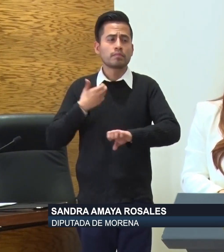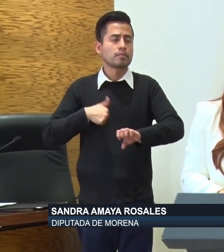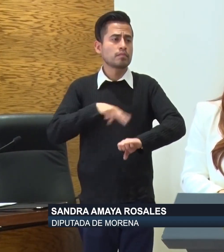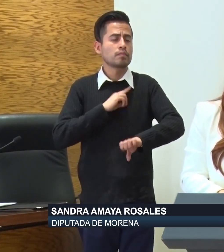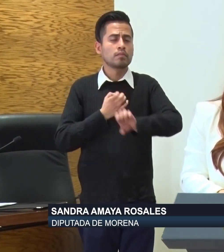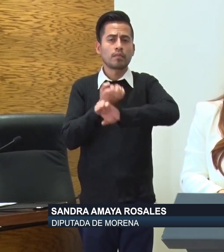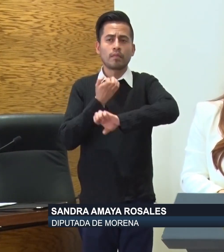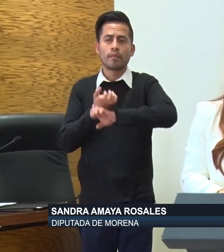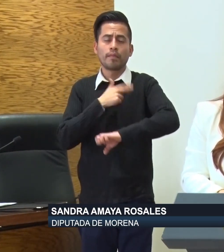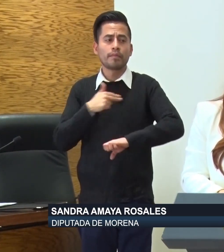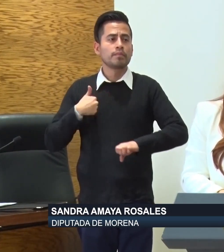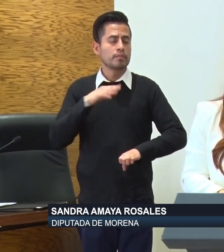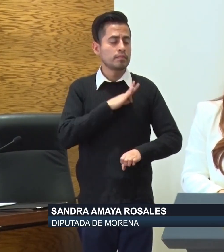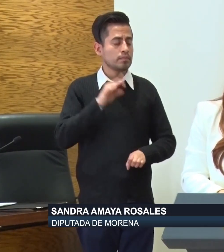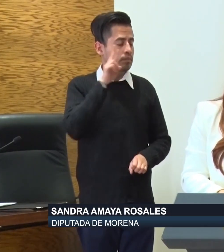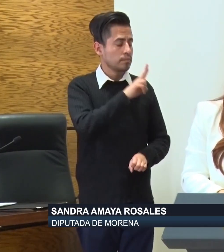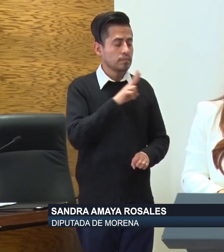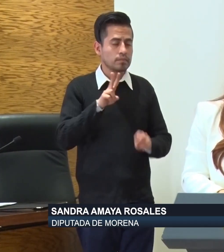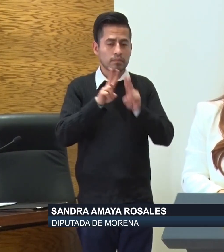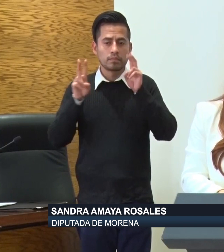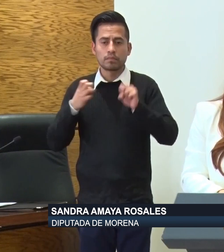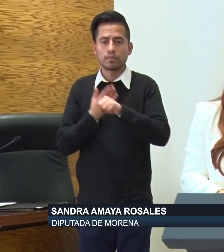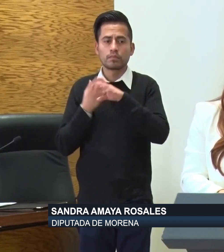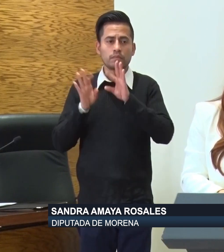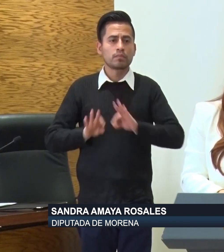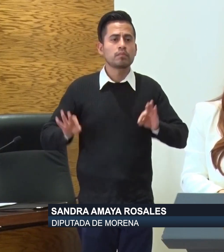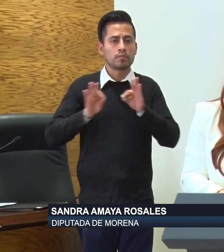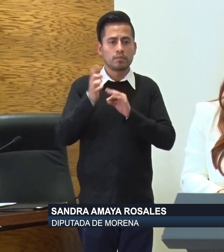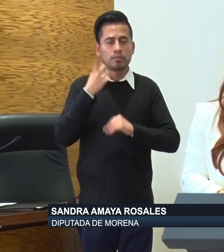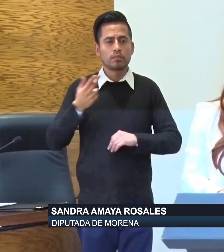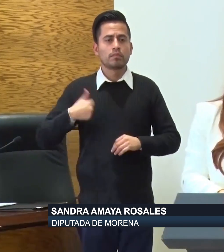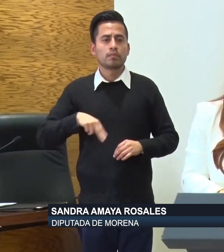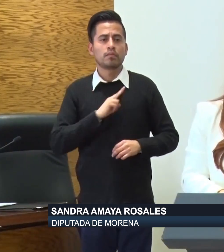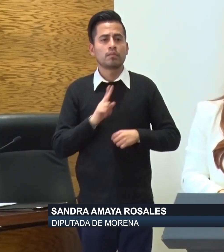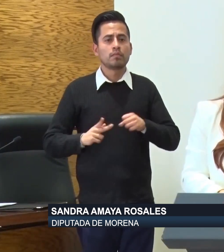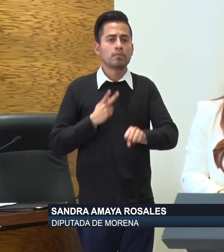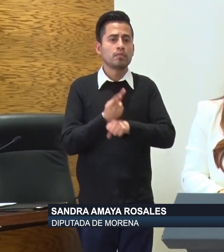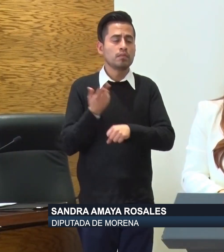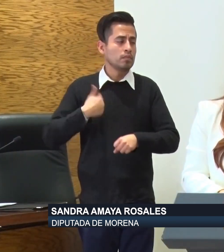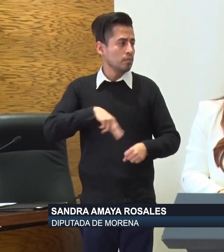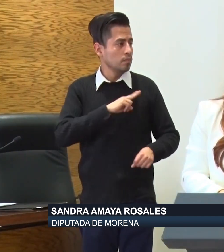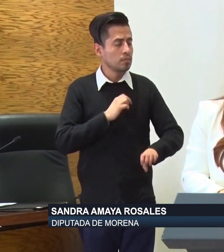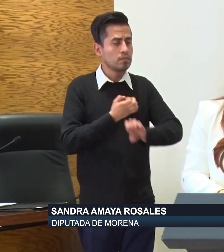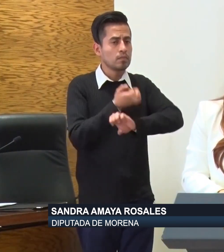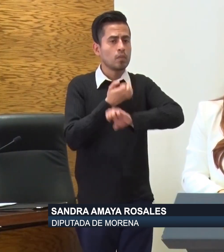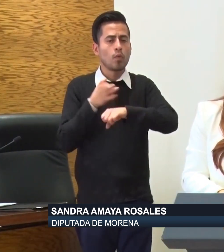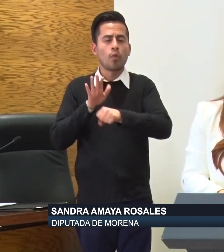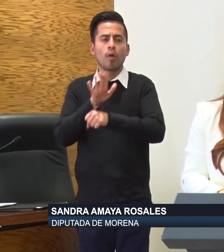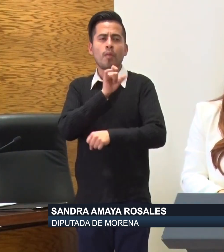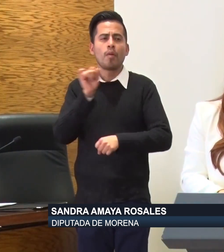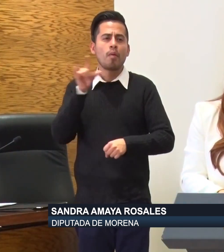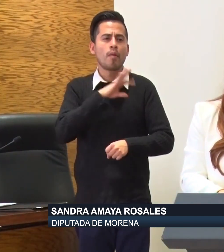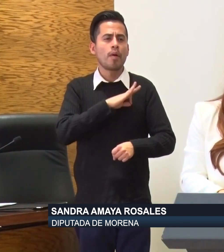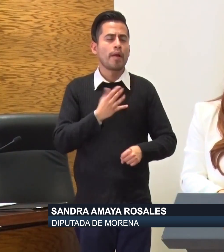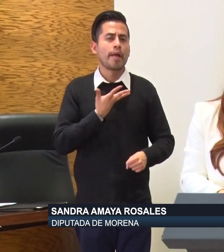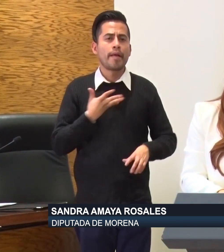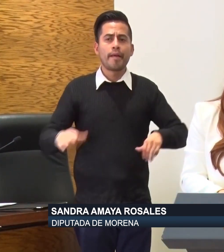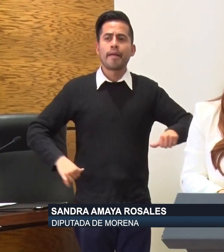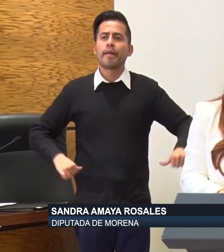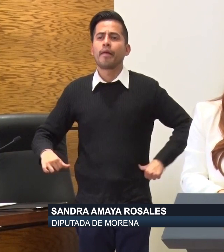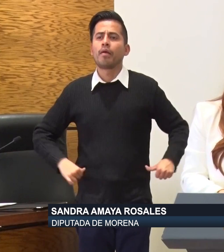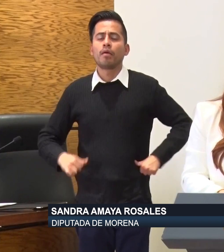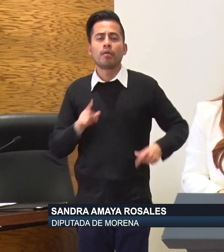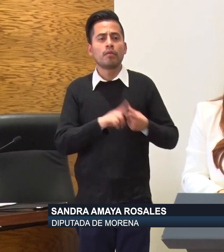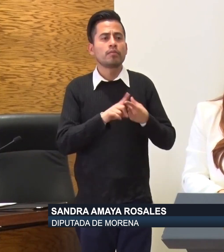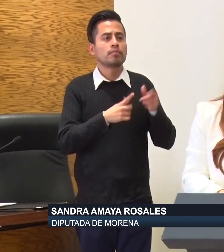Estamos presenciando momentos trascendentales para nuestro país y nuestro estado y en los que se consolidan acciones que reflejan el